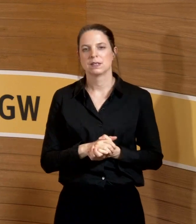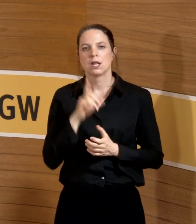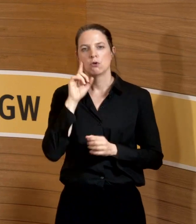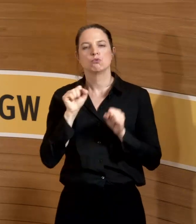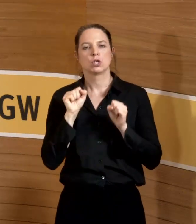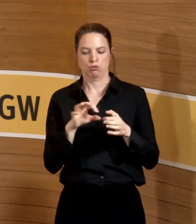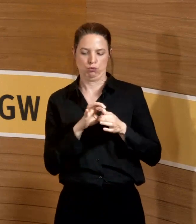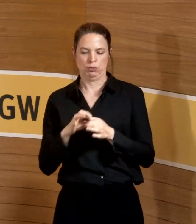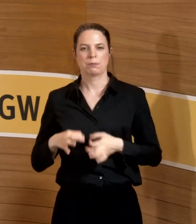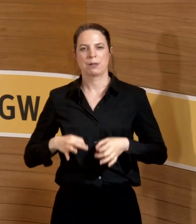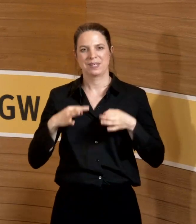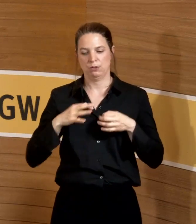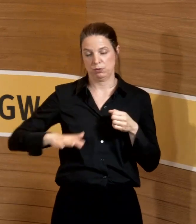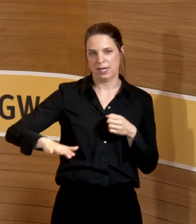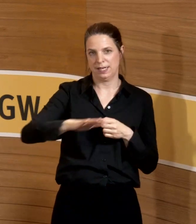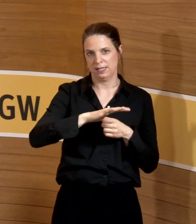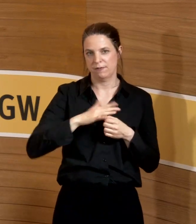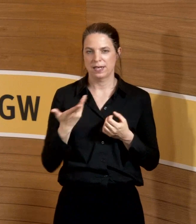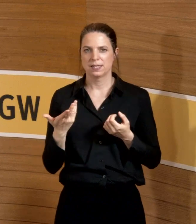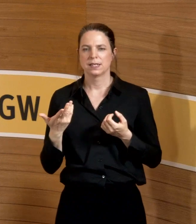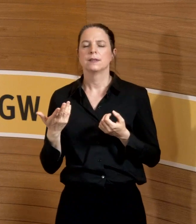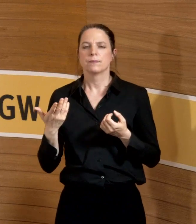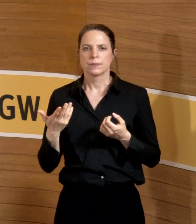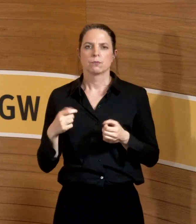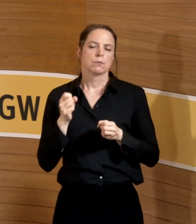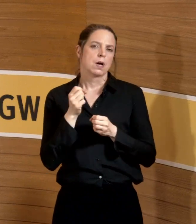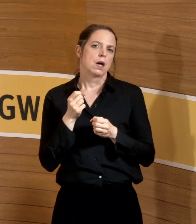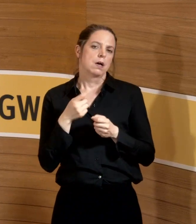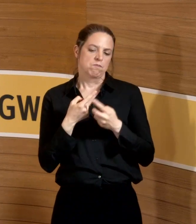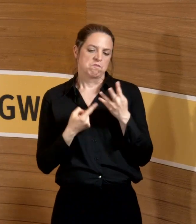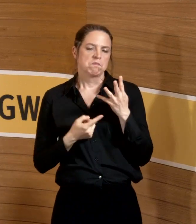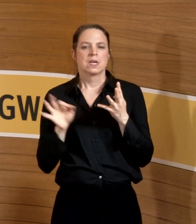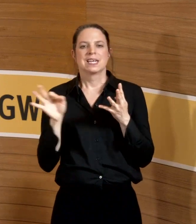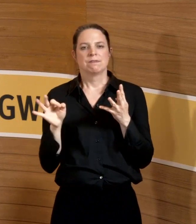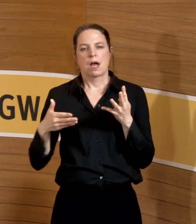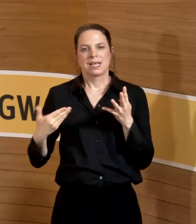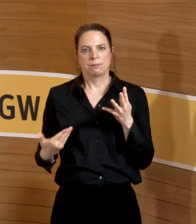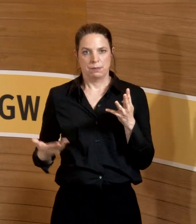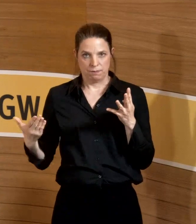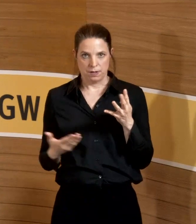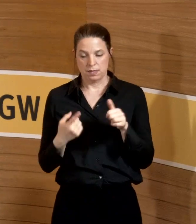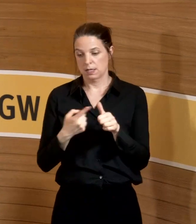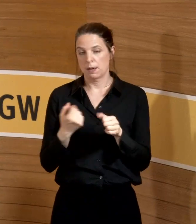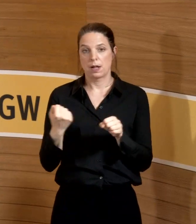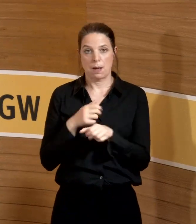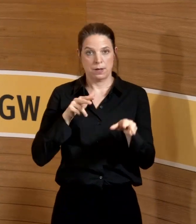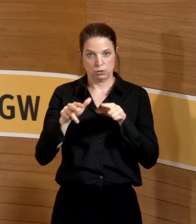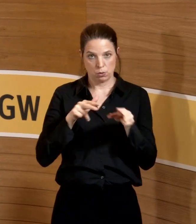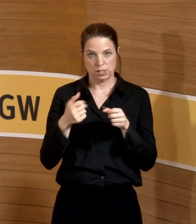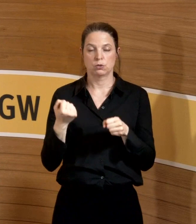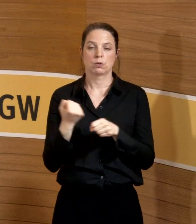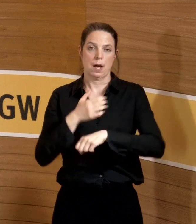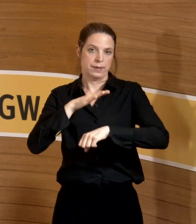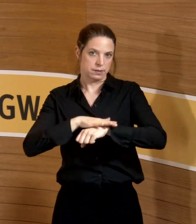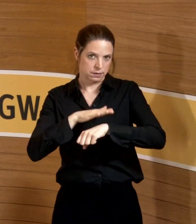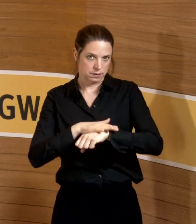im Gesundheitswesen, ganz orientierend jetzt mal, welche Gefährdungen wir da berücksichtigen müssen. Das ist aber die Arbeitsorganisation, die Arbeitszeiten